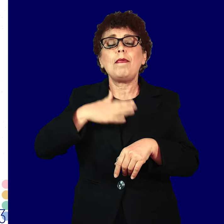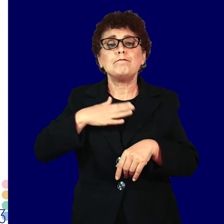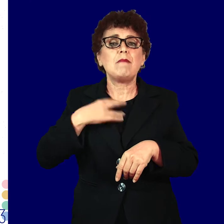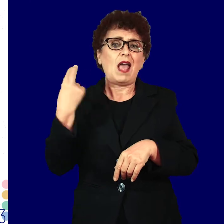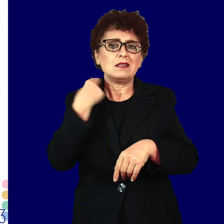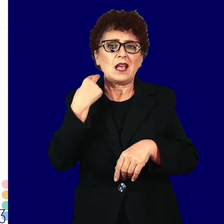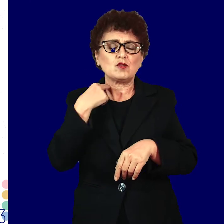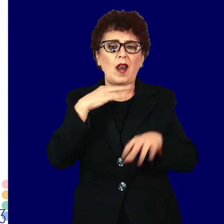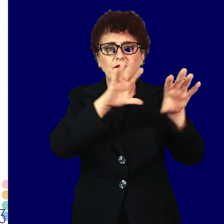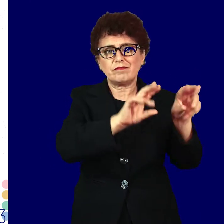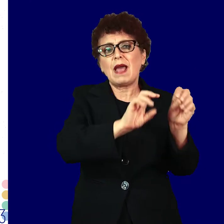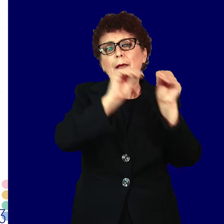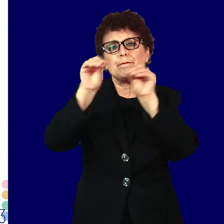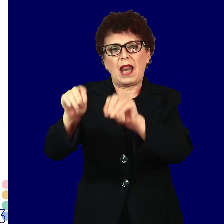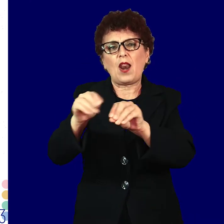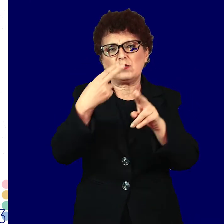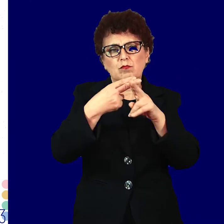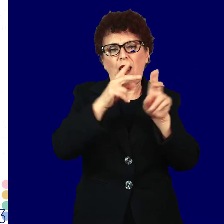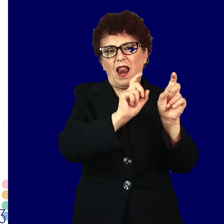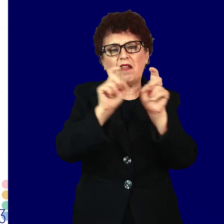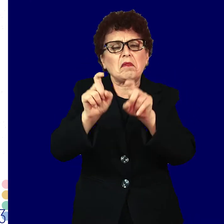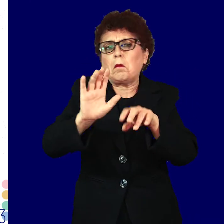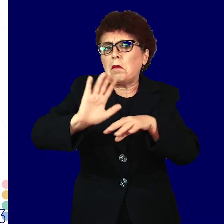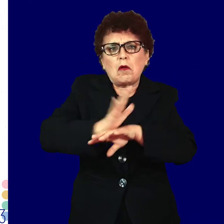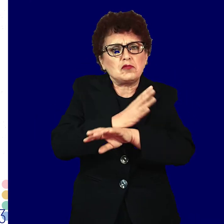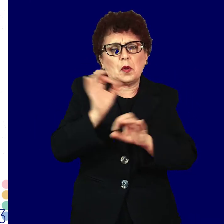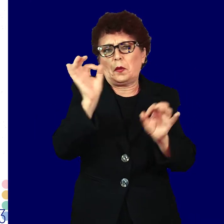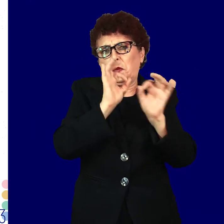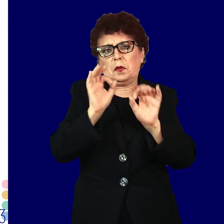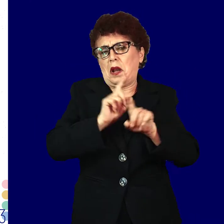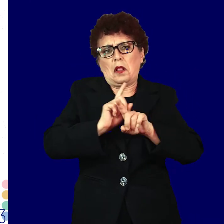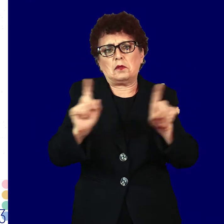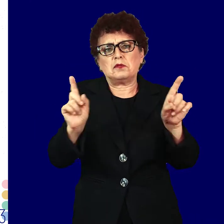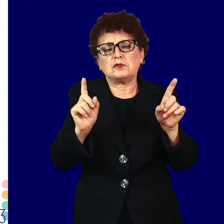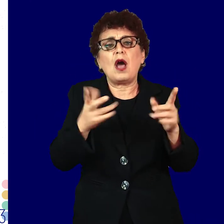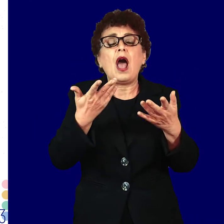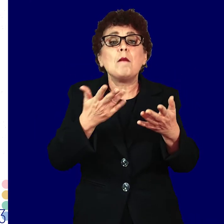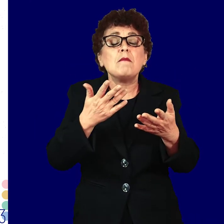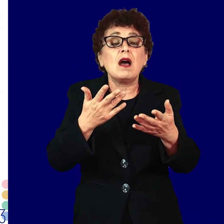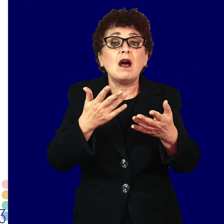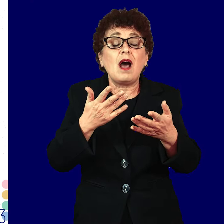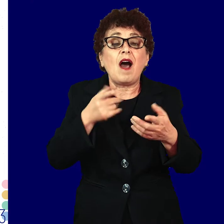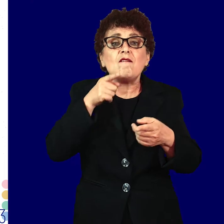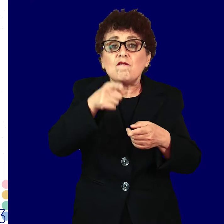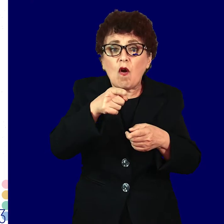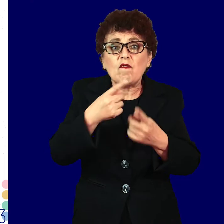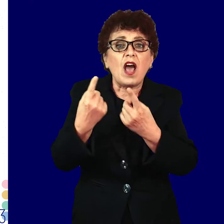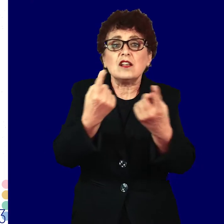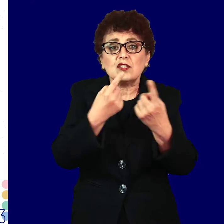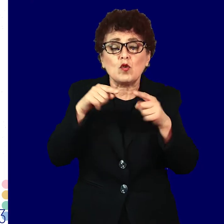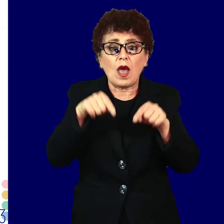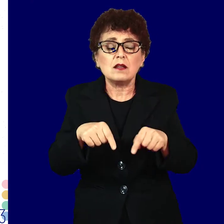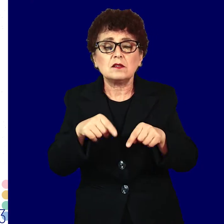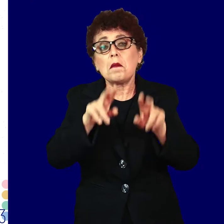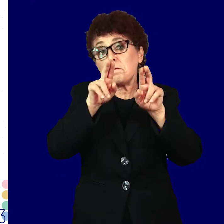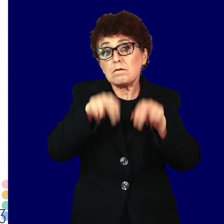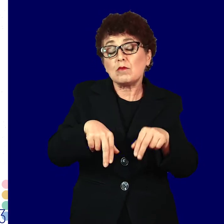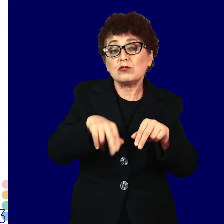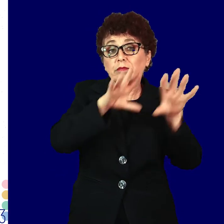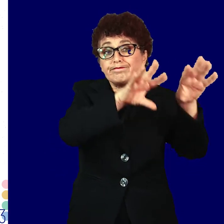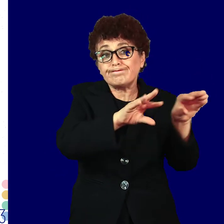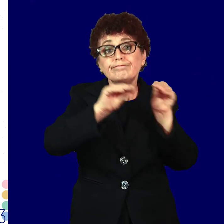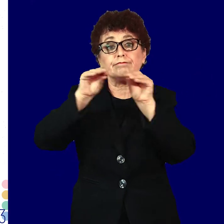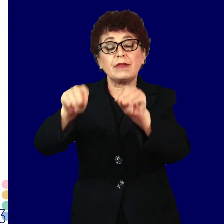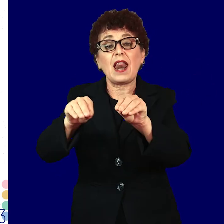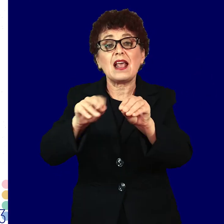сексуално преносливи инфекции не чувствуваат ништо по-различно, но дури и во такви случаи можат да му е